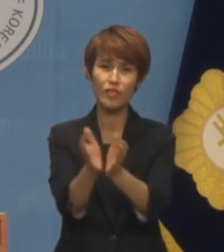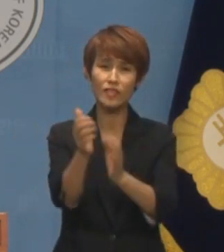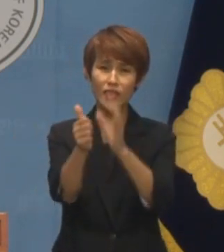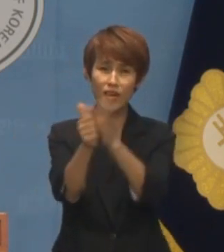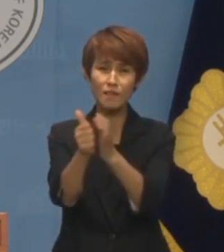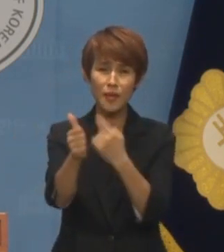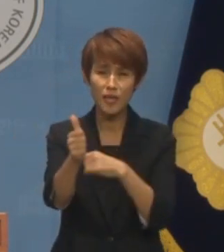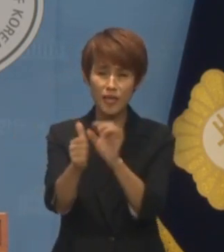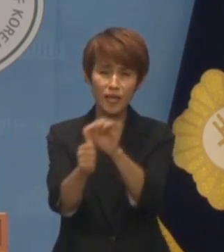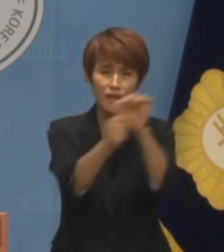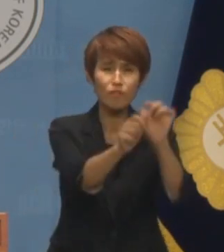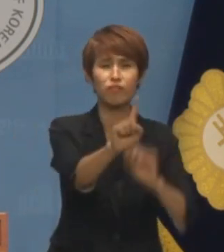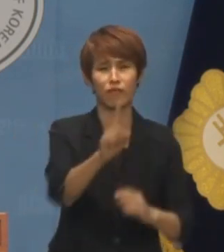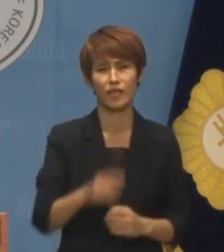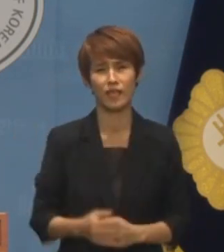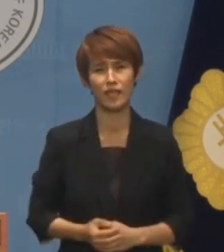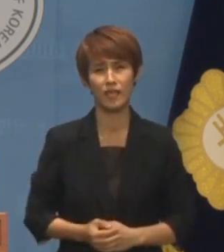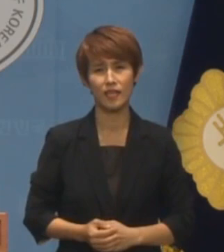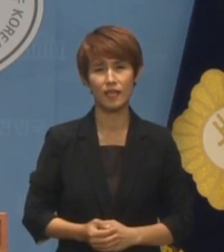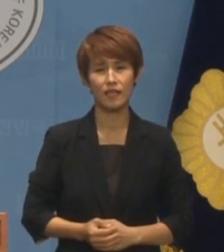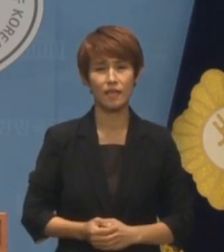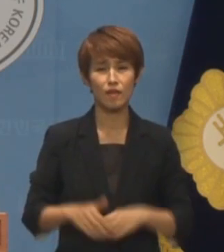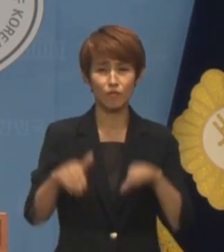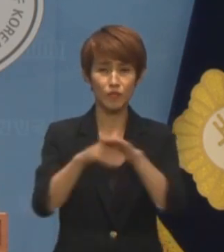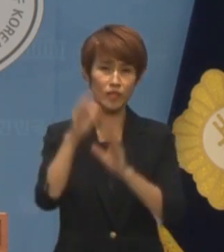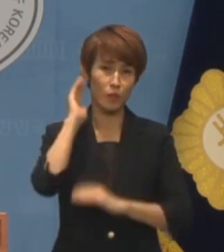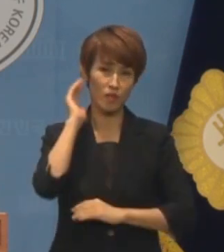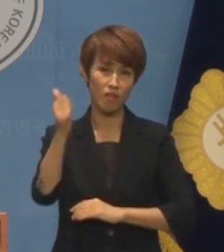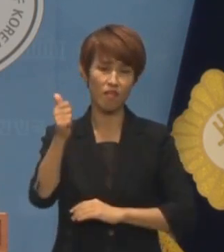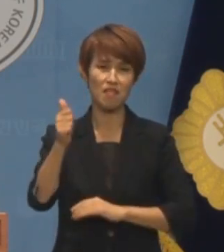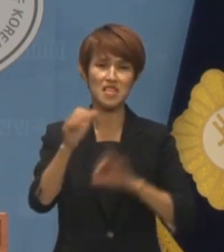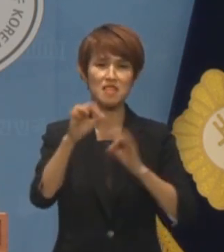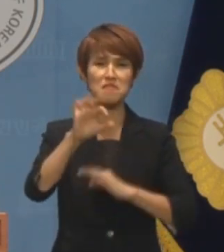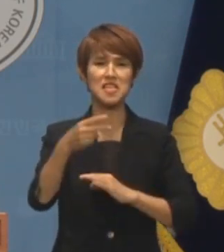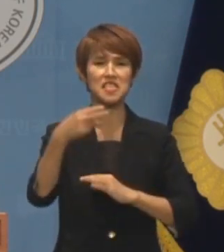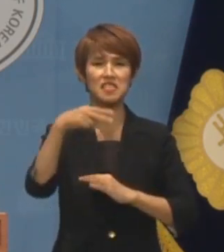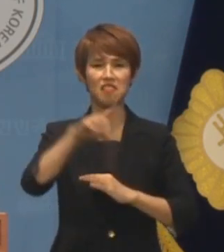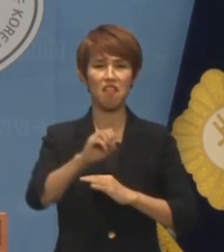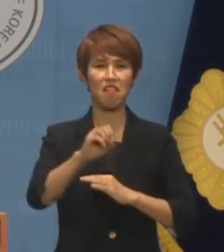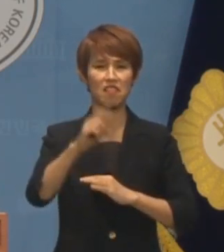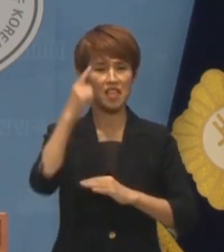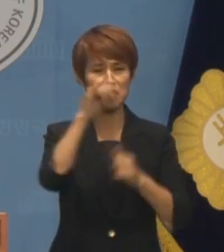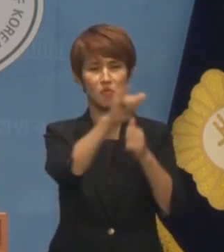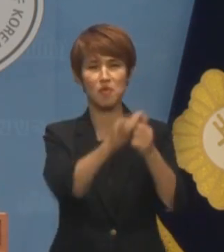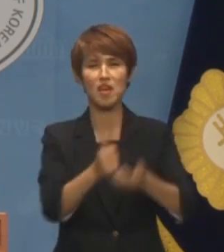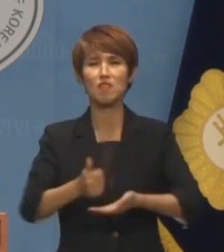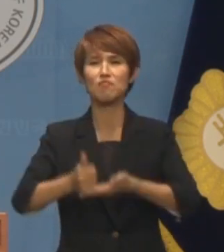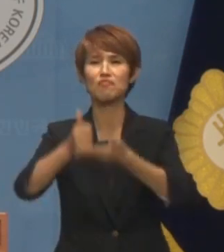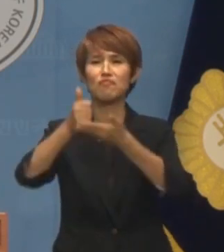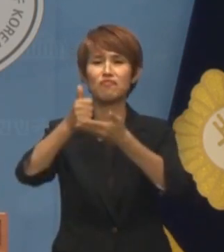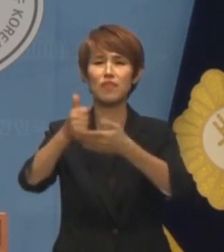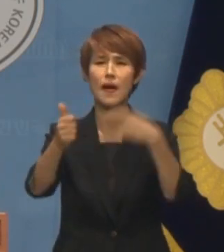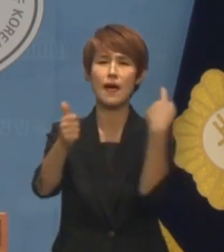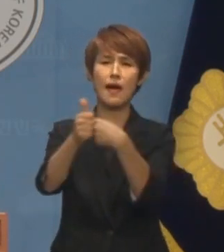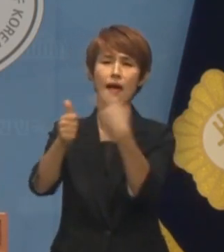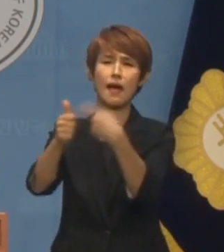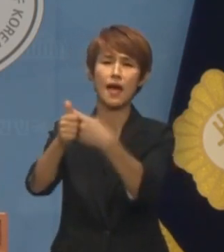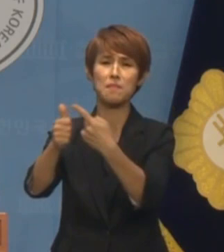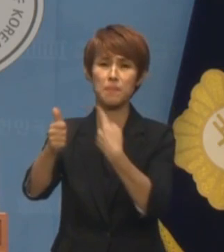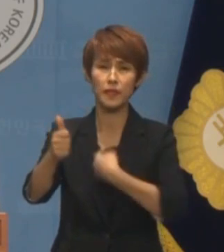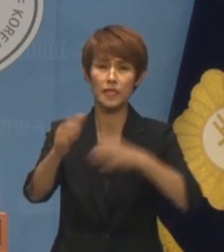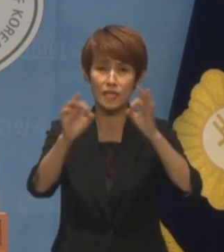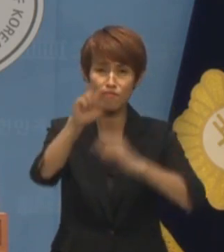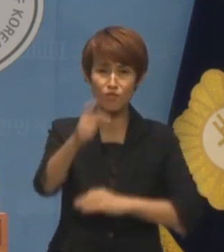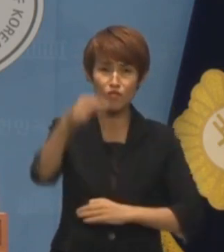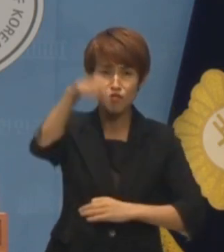전직 대통령에 대해 김일성 사상을 존경하는 분이라고 공개적으로 주장한